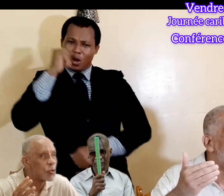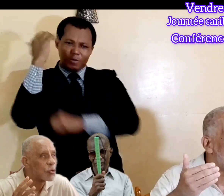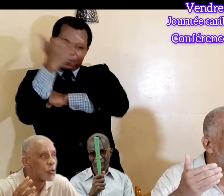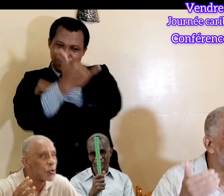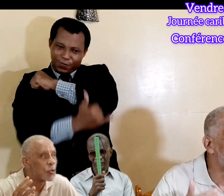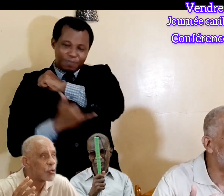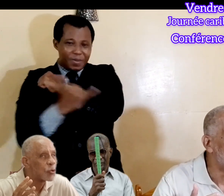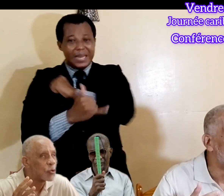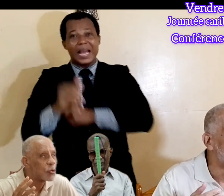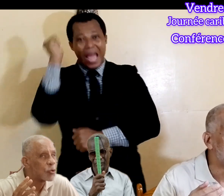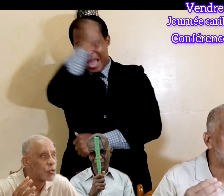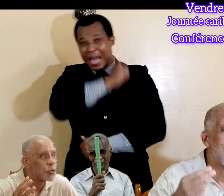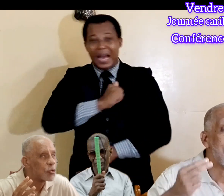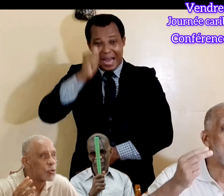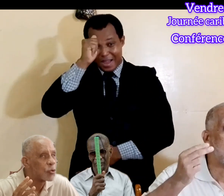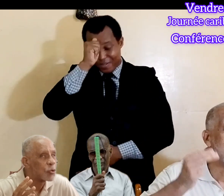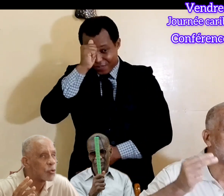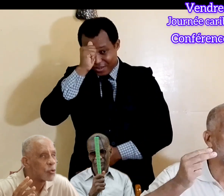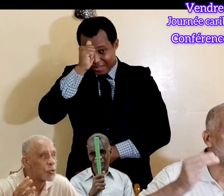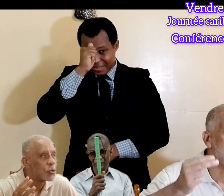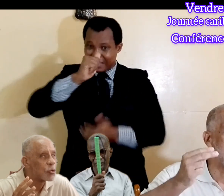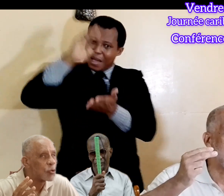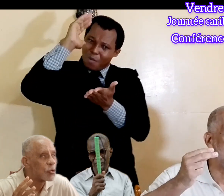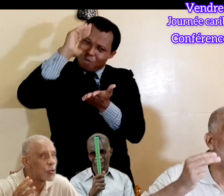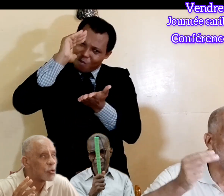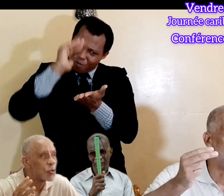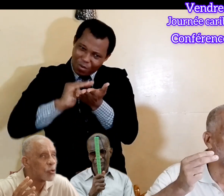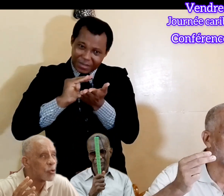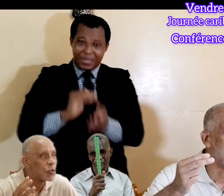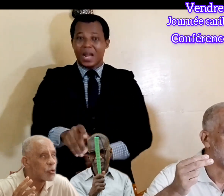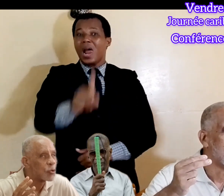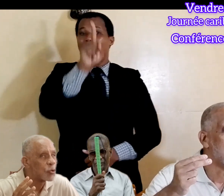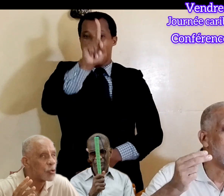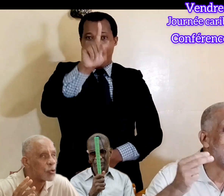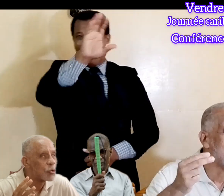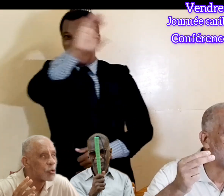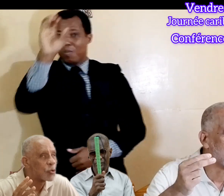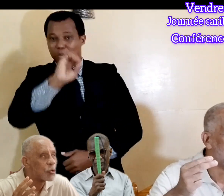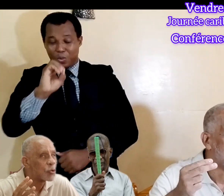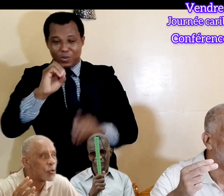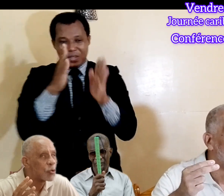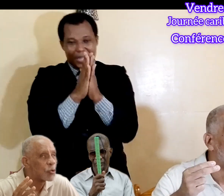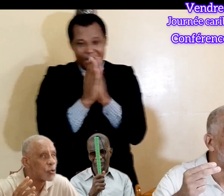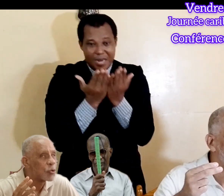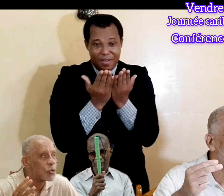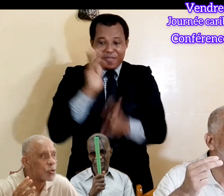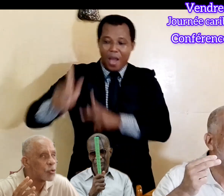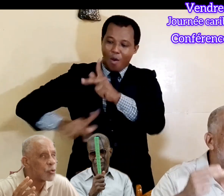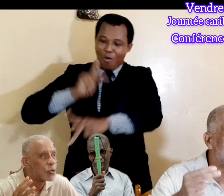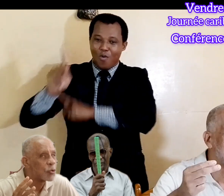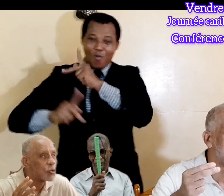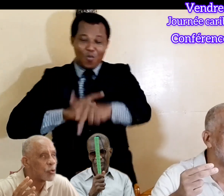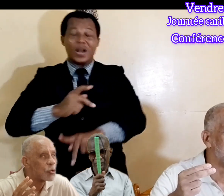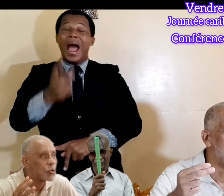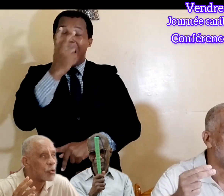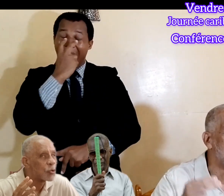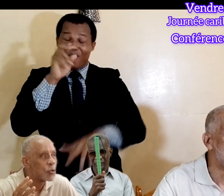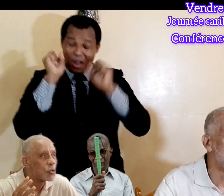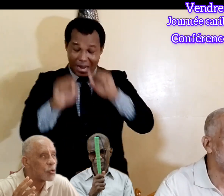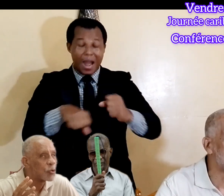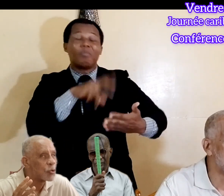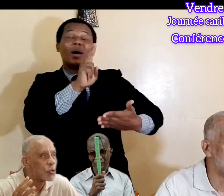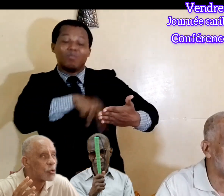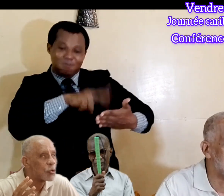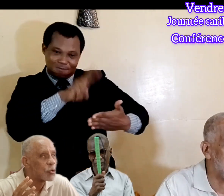africains, c'est moins que 1% de livres, qui est accessible